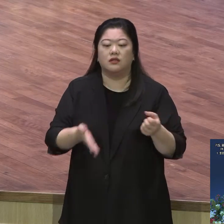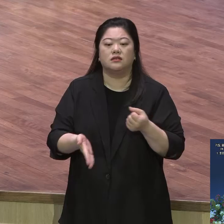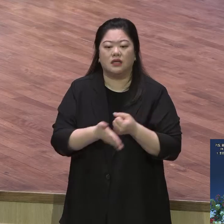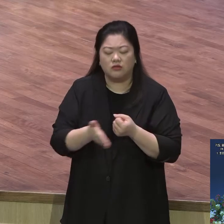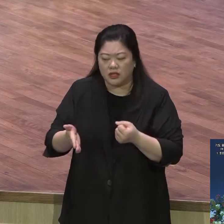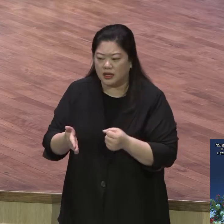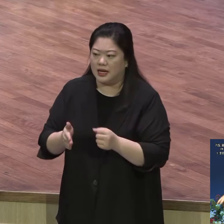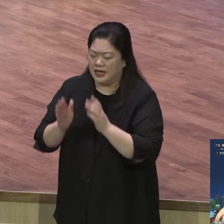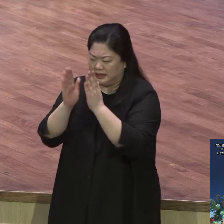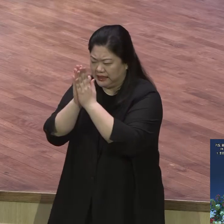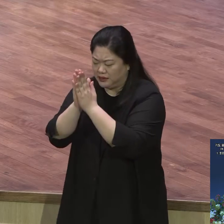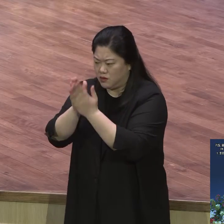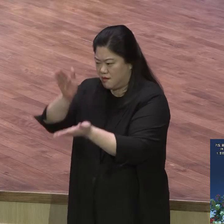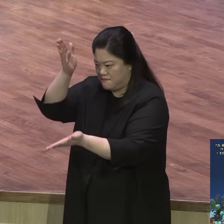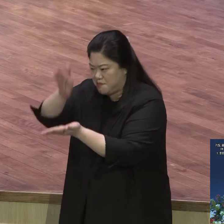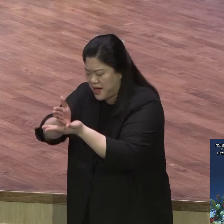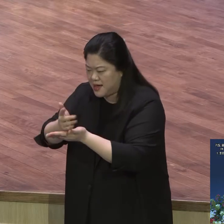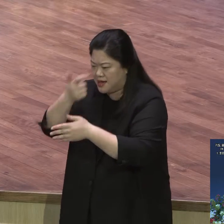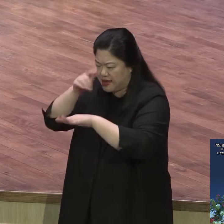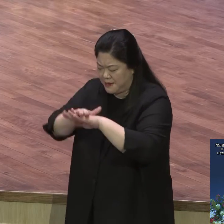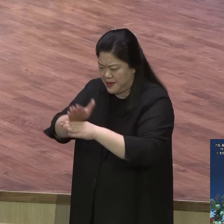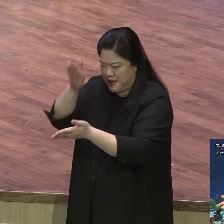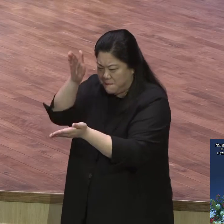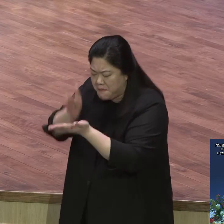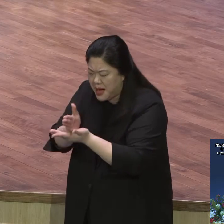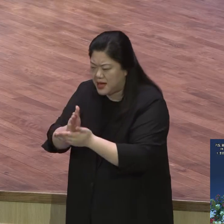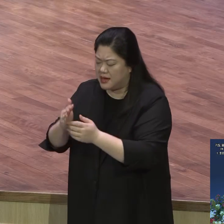다 뺏어 버려 사단이 공격 하나님 왜 뺏습니까